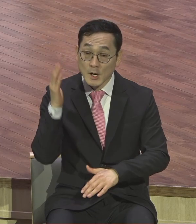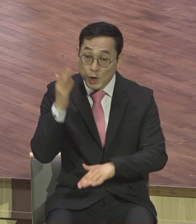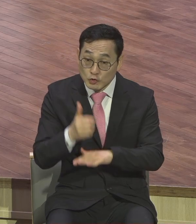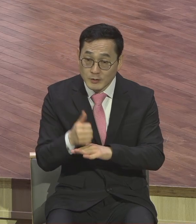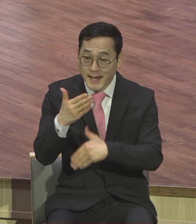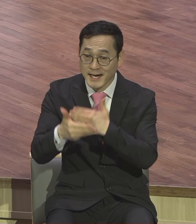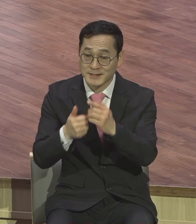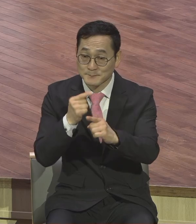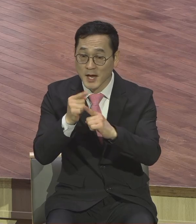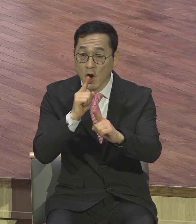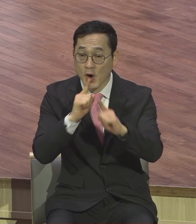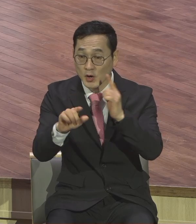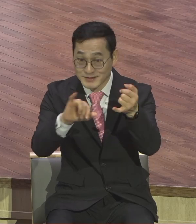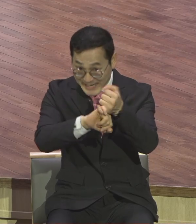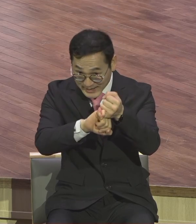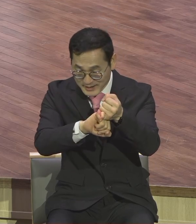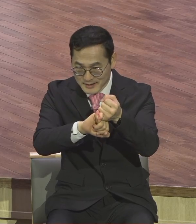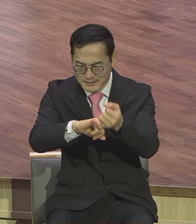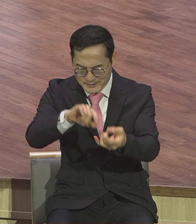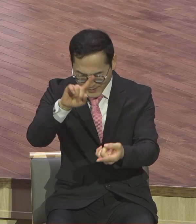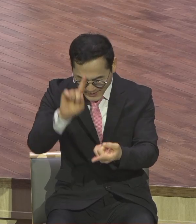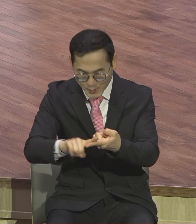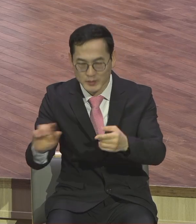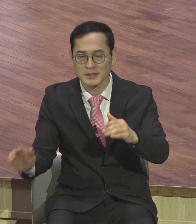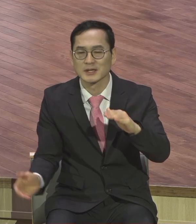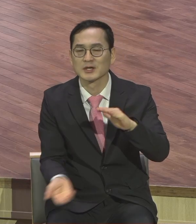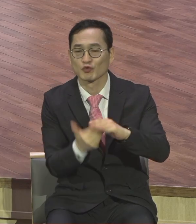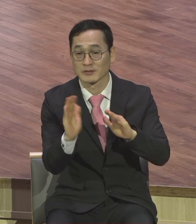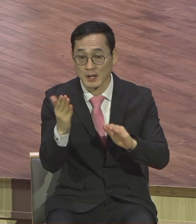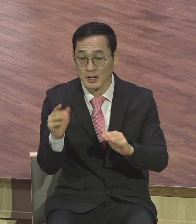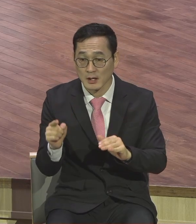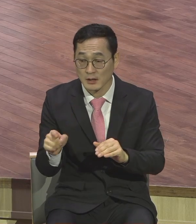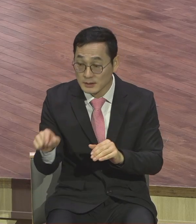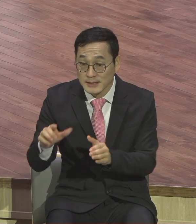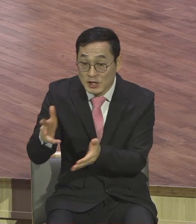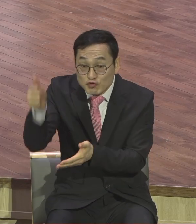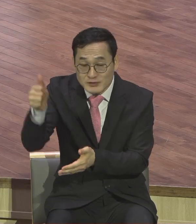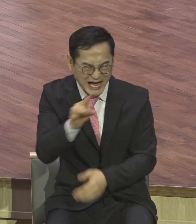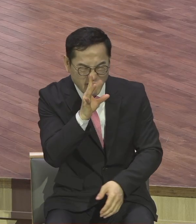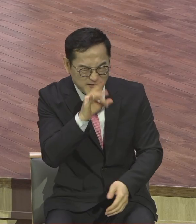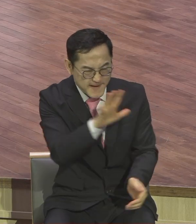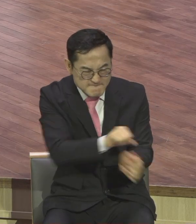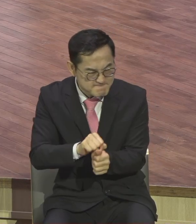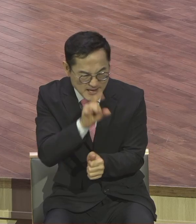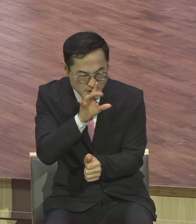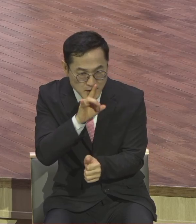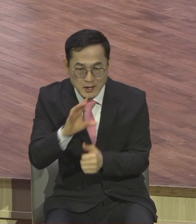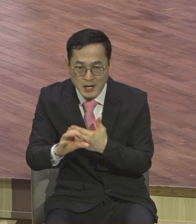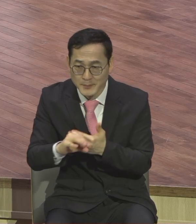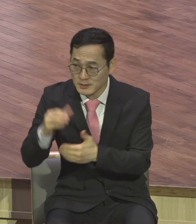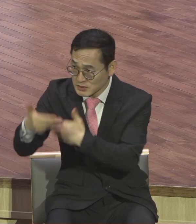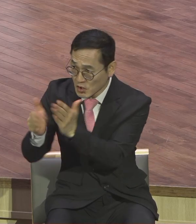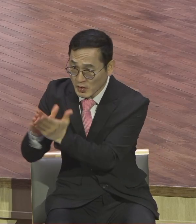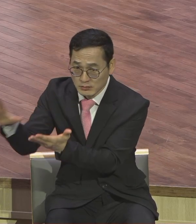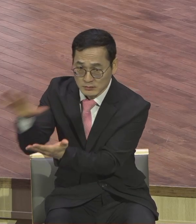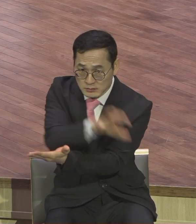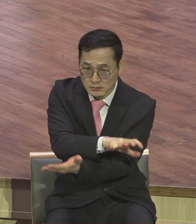성취되었는데 서임을 받게 되었다 기뻄으로 즉시로 순종하면 하나님께